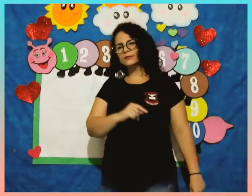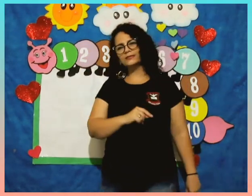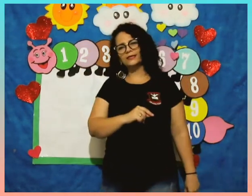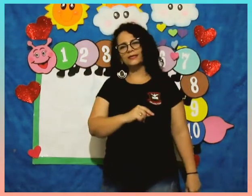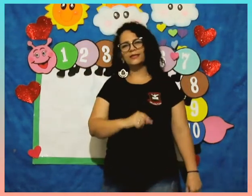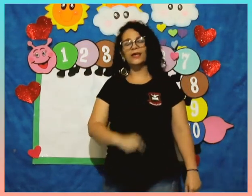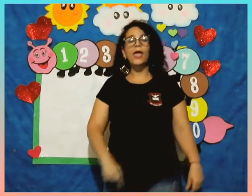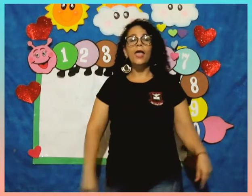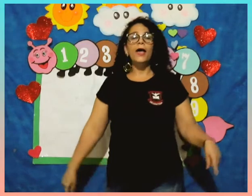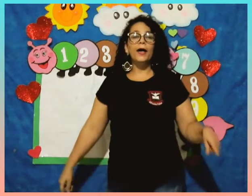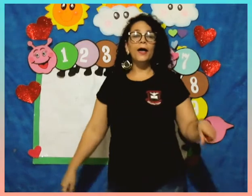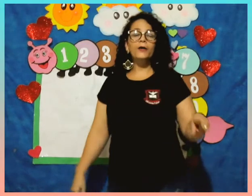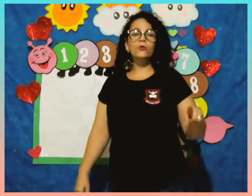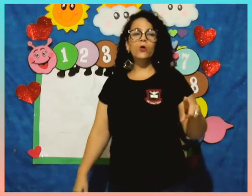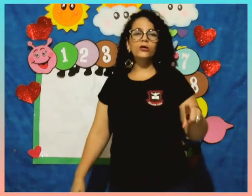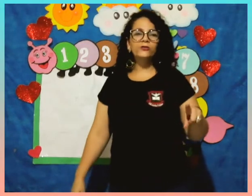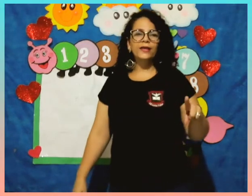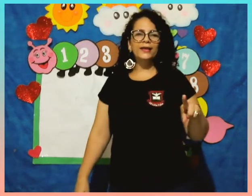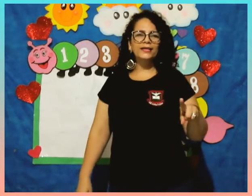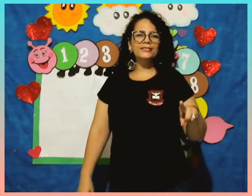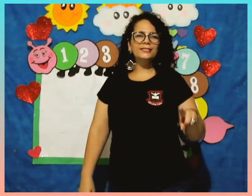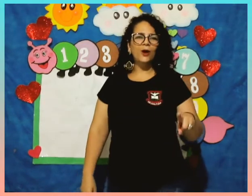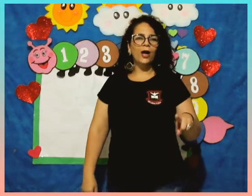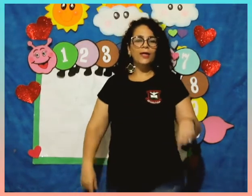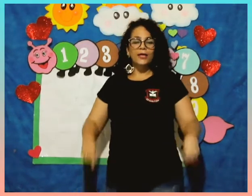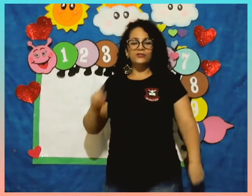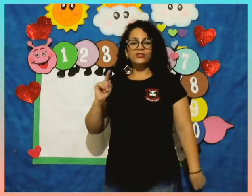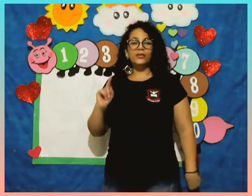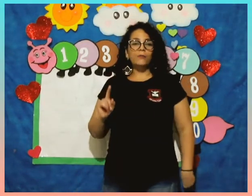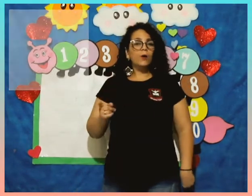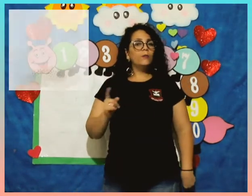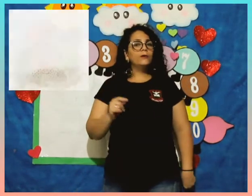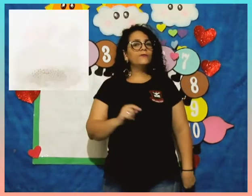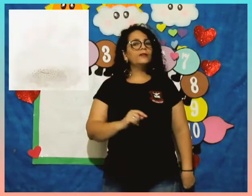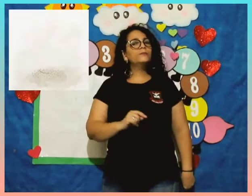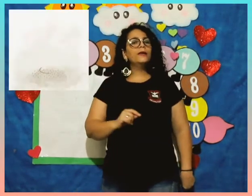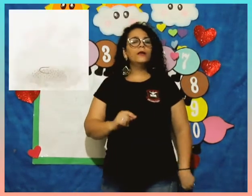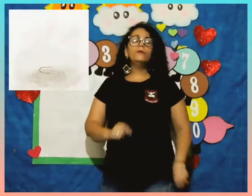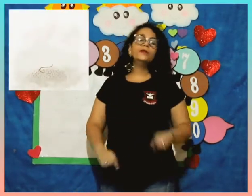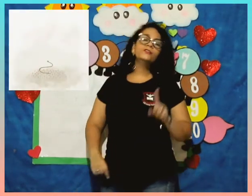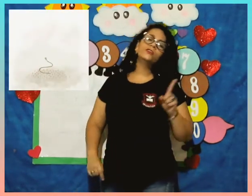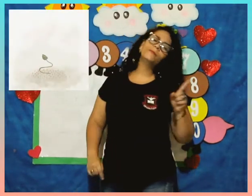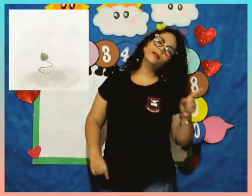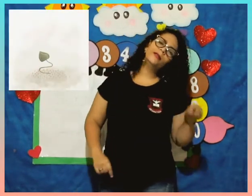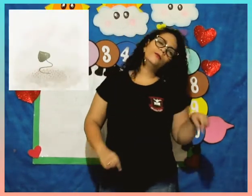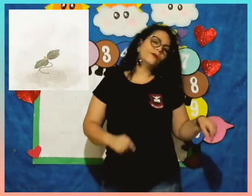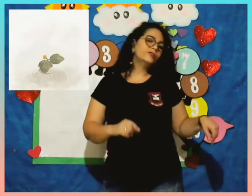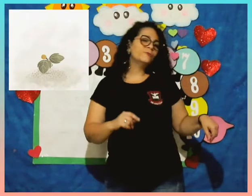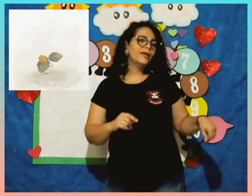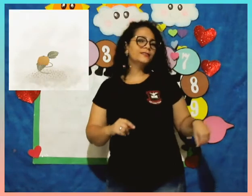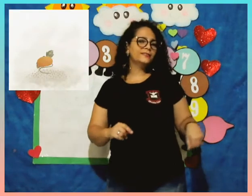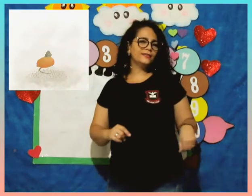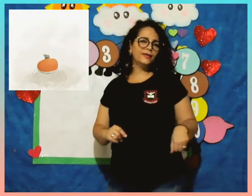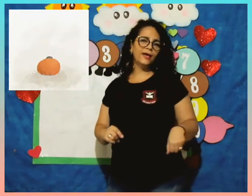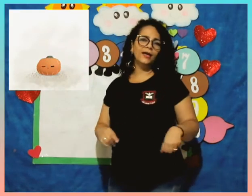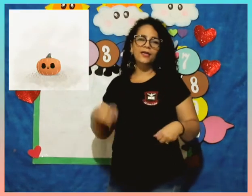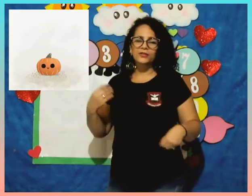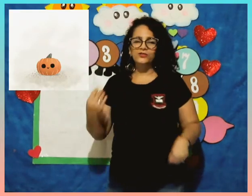sim! Ah, eu gosto daquela assim, ó, de abóbora faz melão e de melão faz melancia De